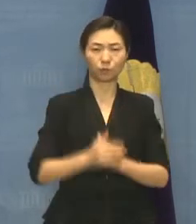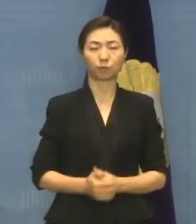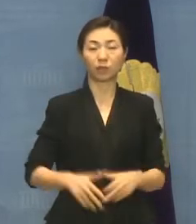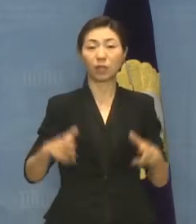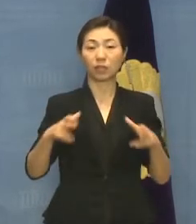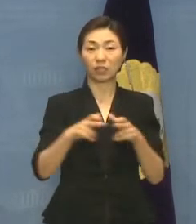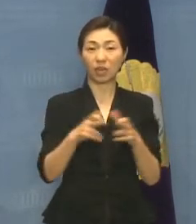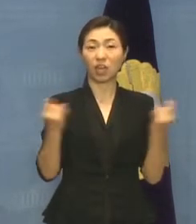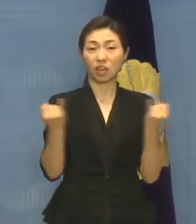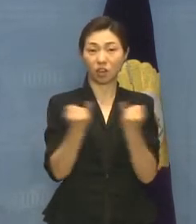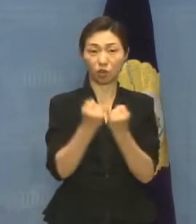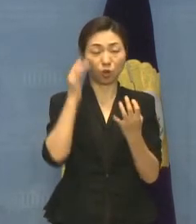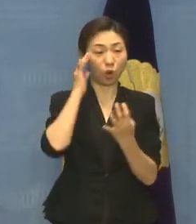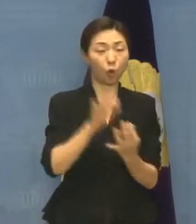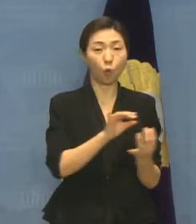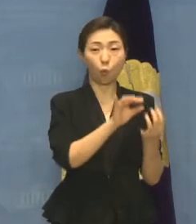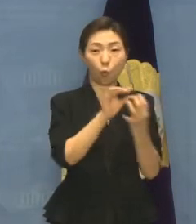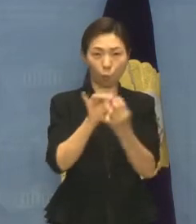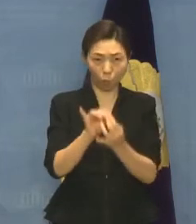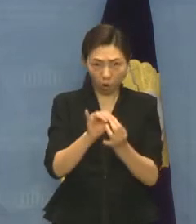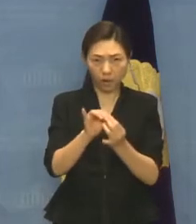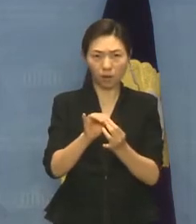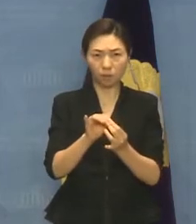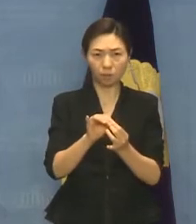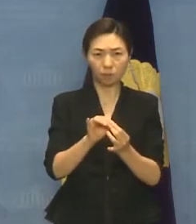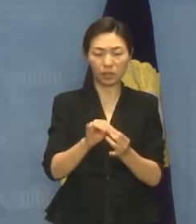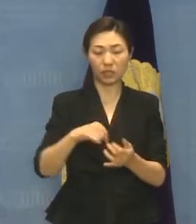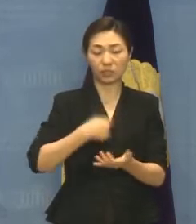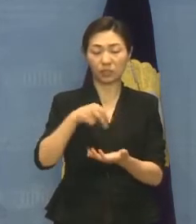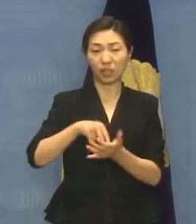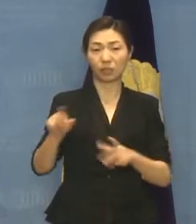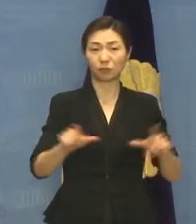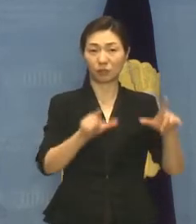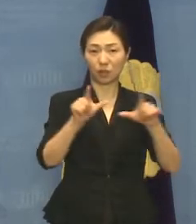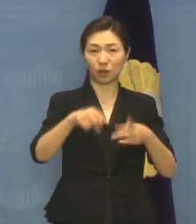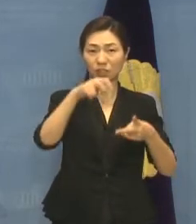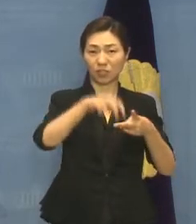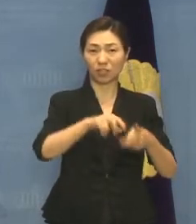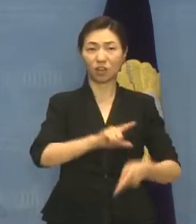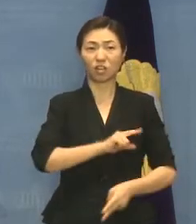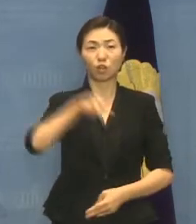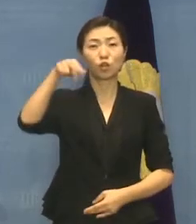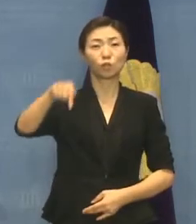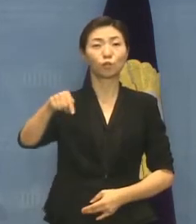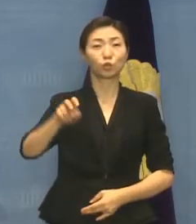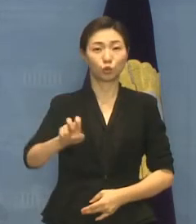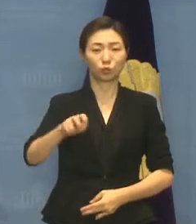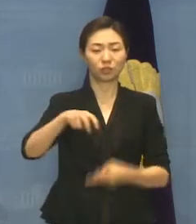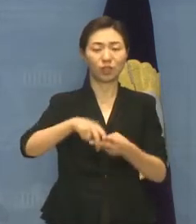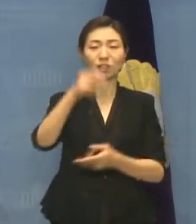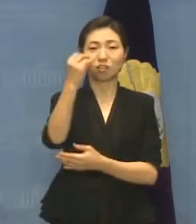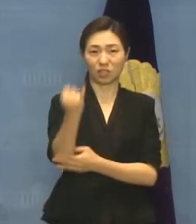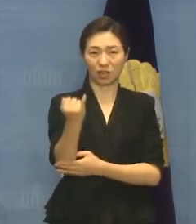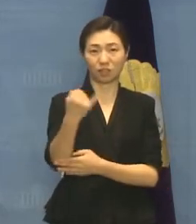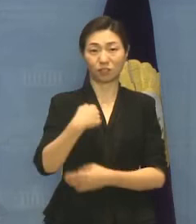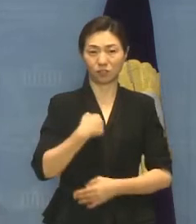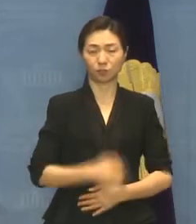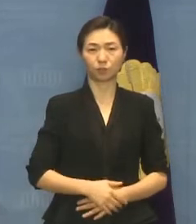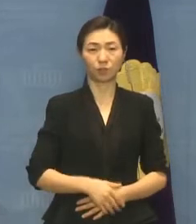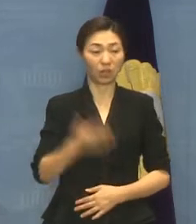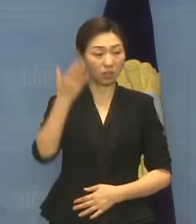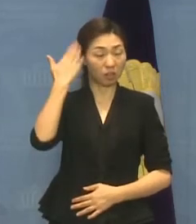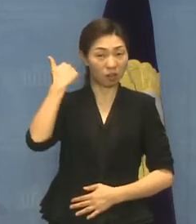독립생활센터 숨에 진은선입니다. 지난 8월 유엔장애인권리협약 이행 심의를 통해서 최종견회가